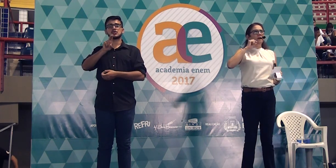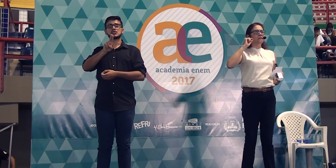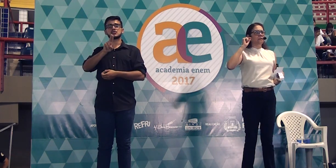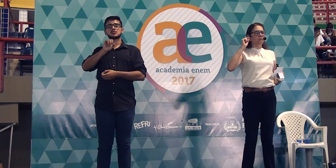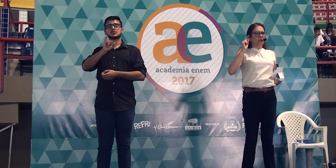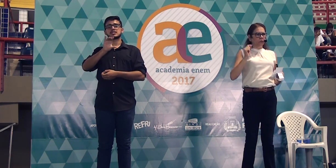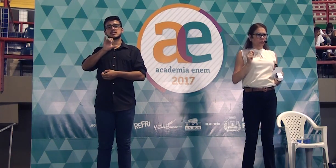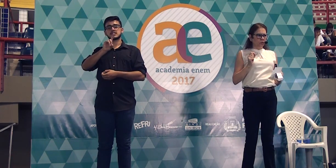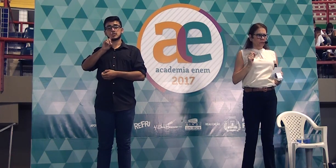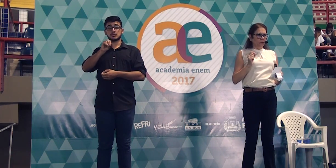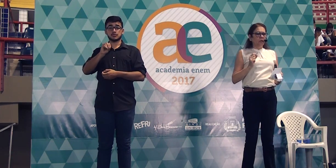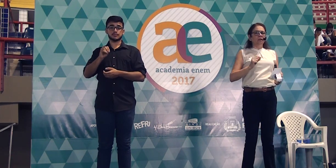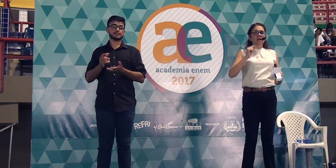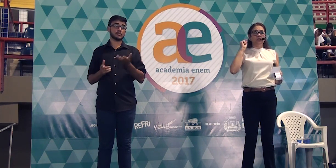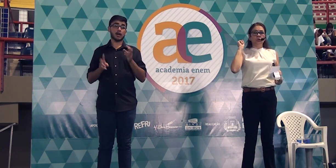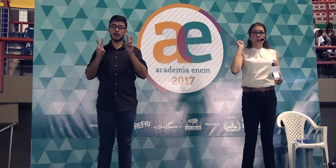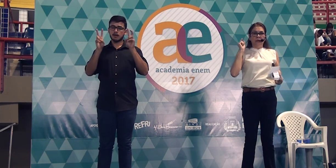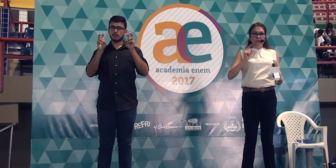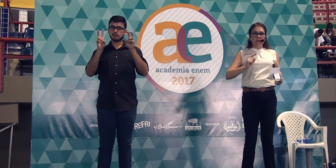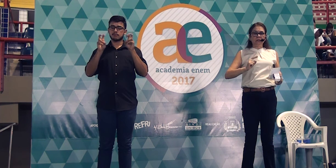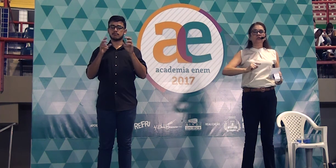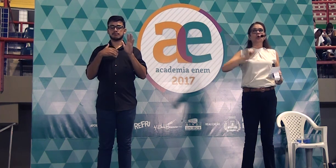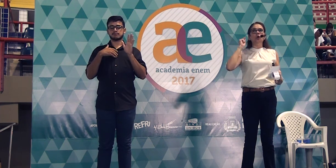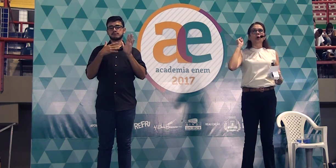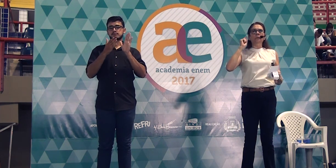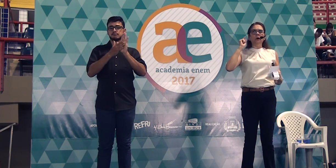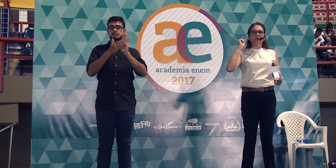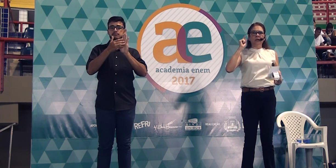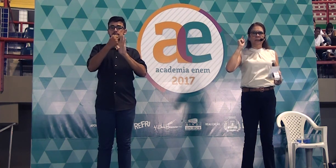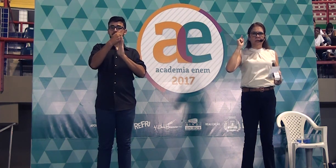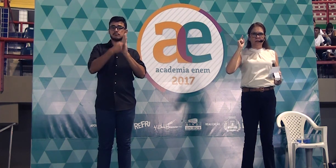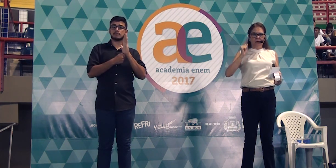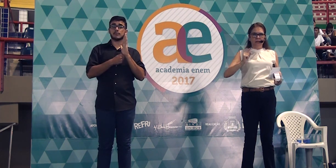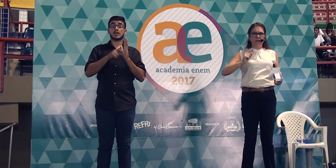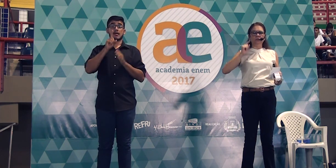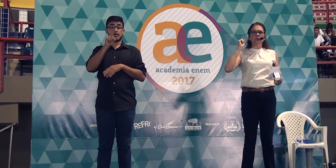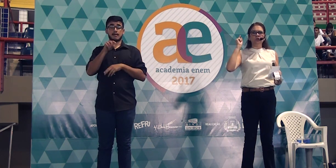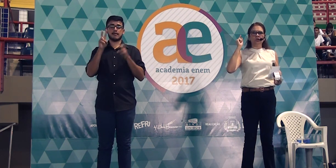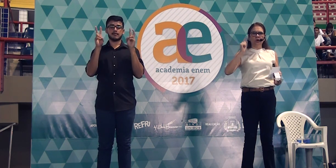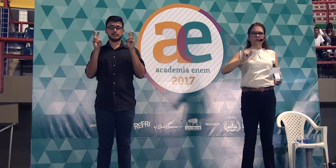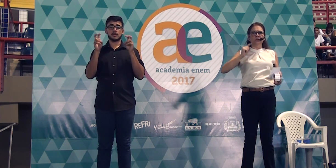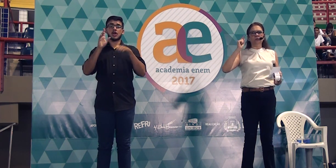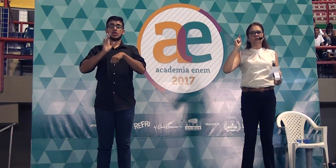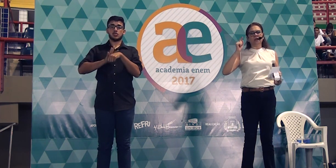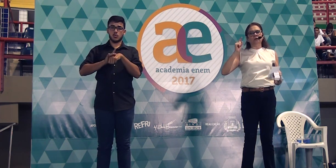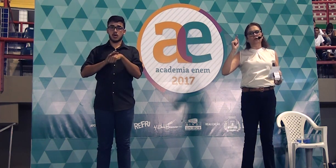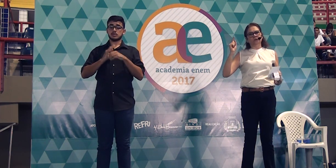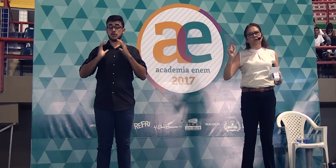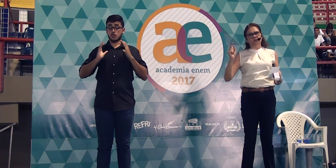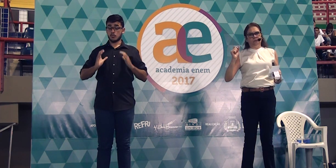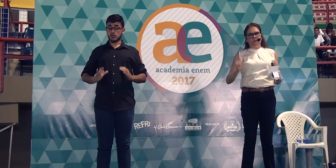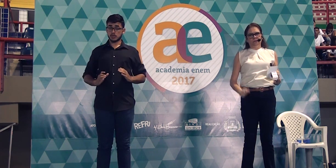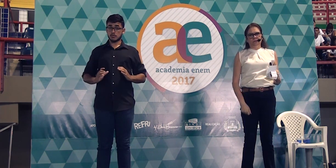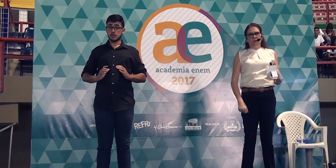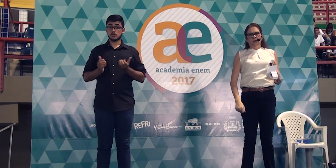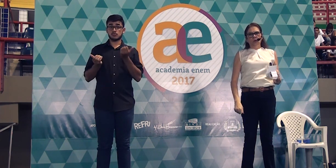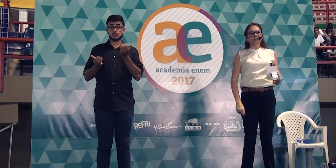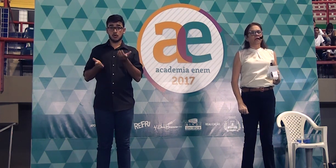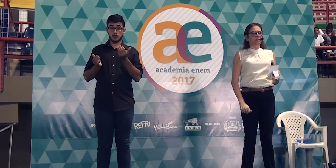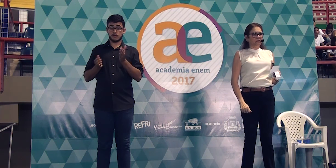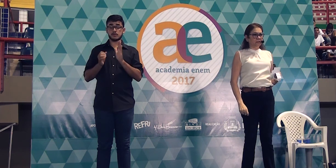o crescimento das doenças comportamentais do jovem no século XXI.